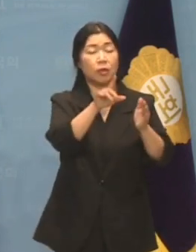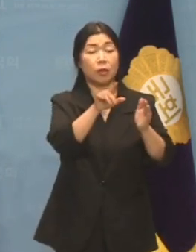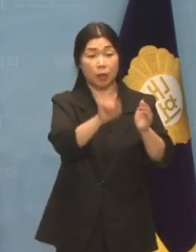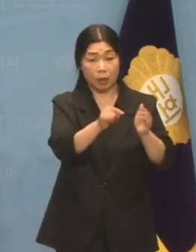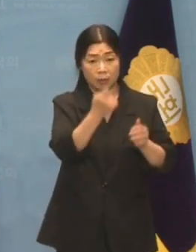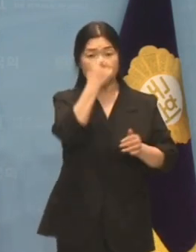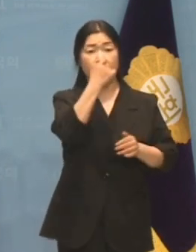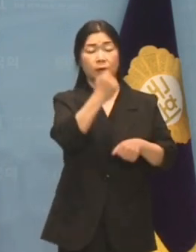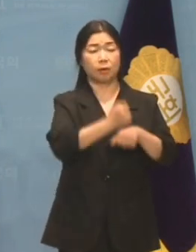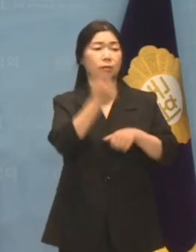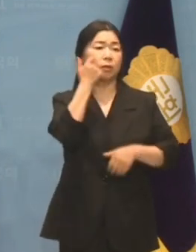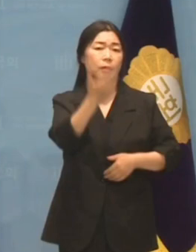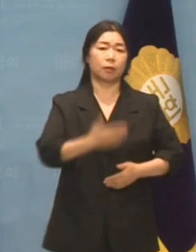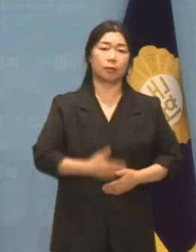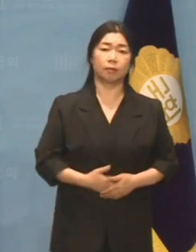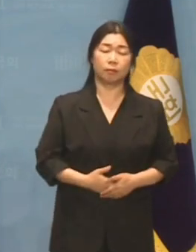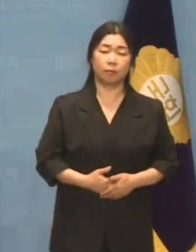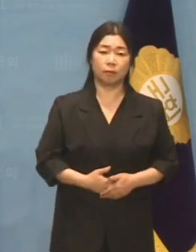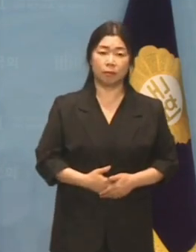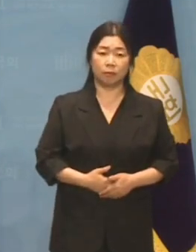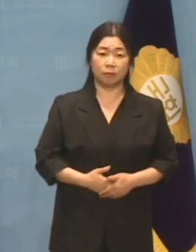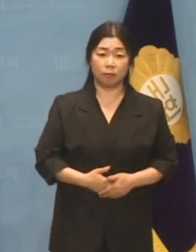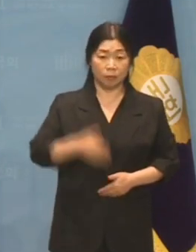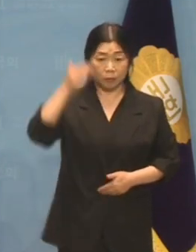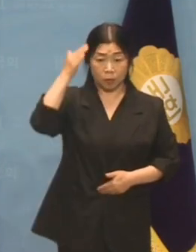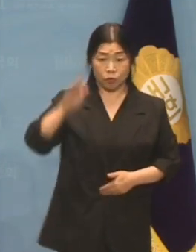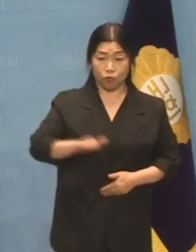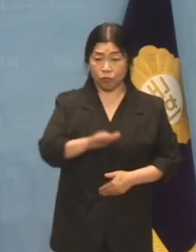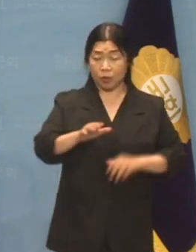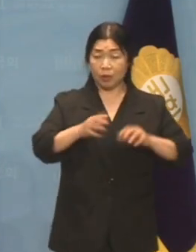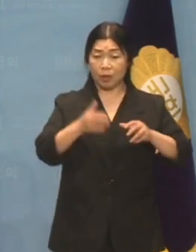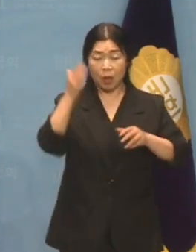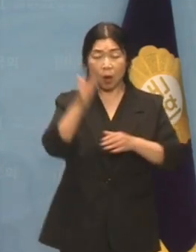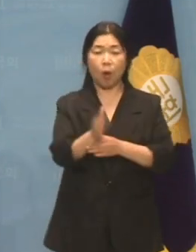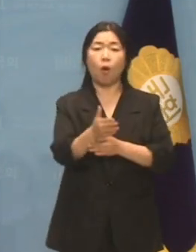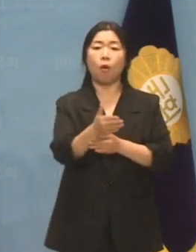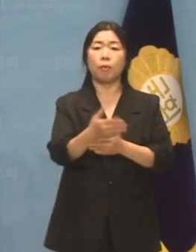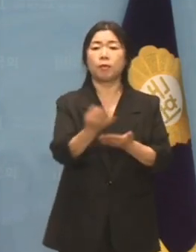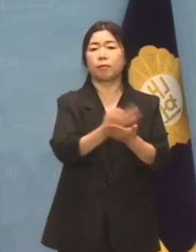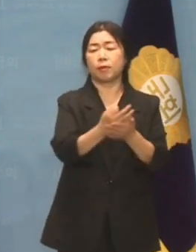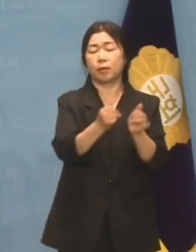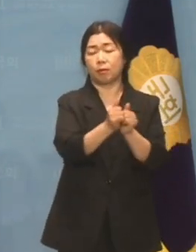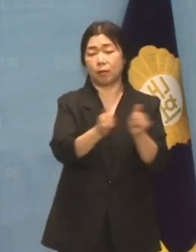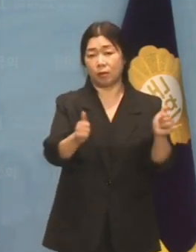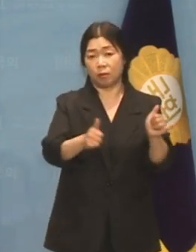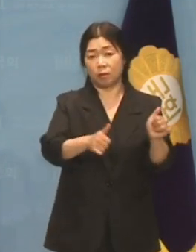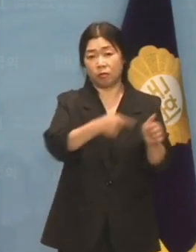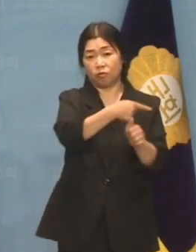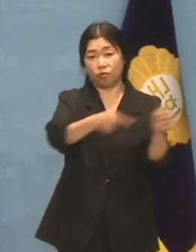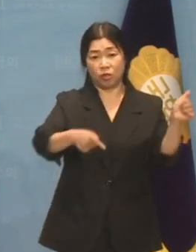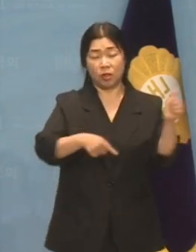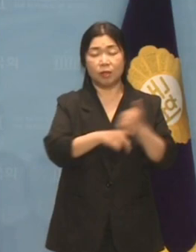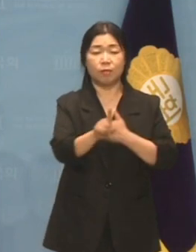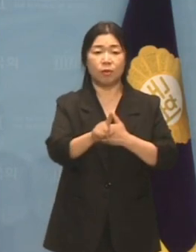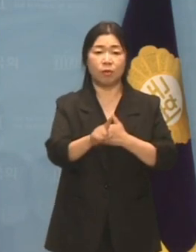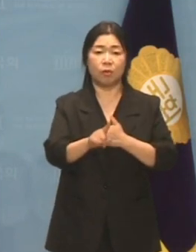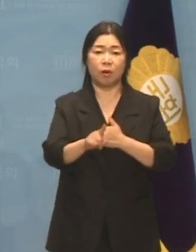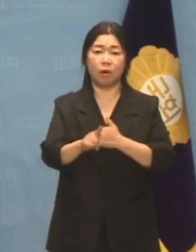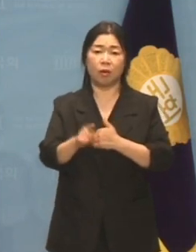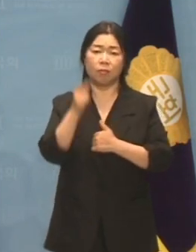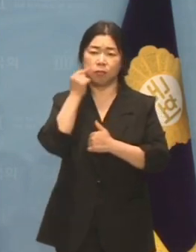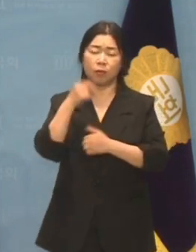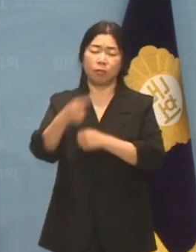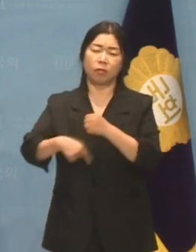어민을 죽이는 것은 잊지도 않은 괴담이 아니라 후쿠시마 오염수입니다. 방사능 오염수가